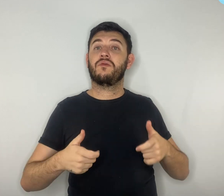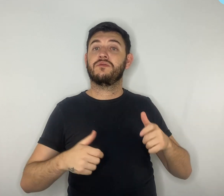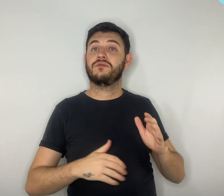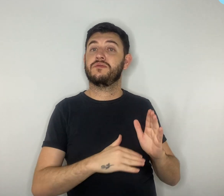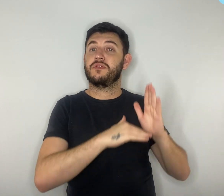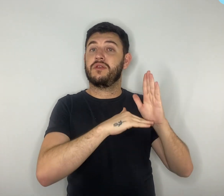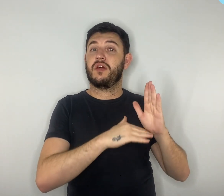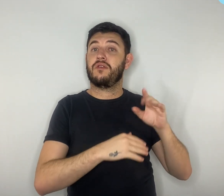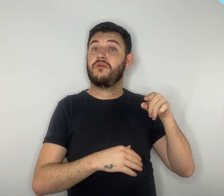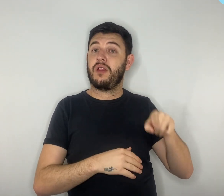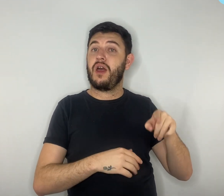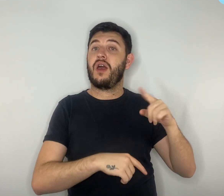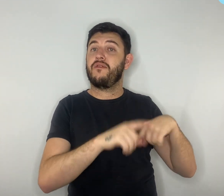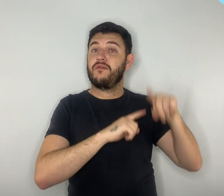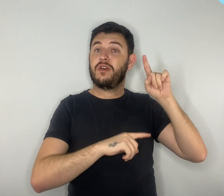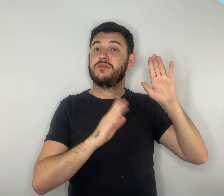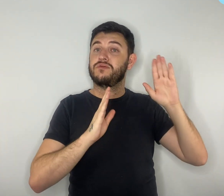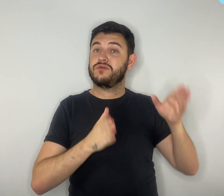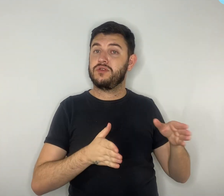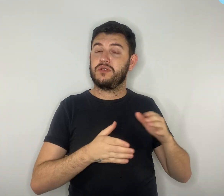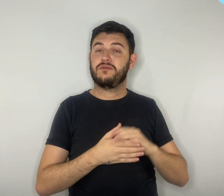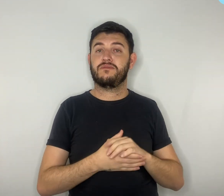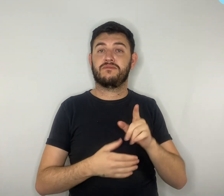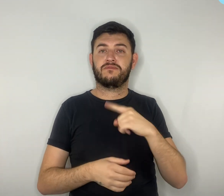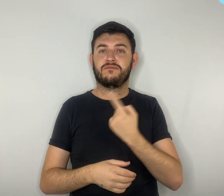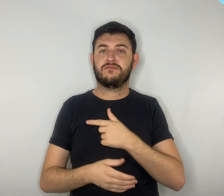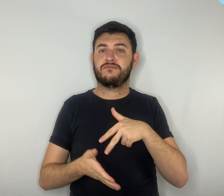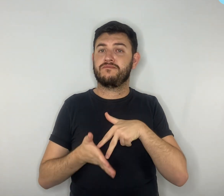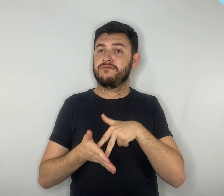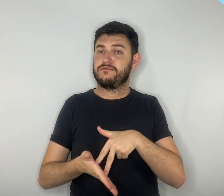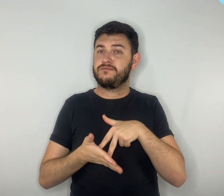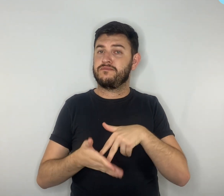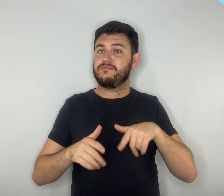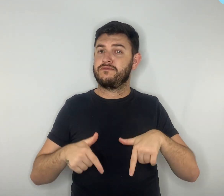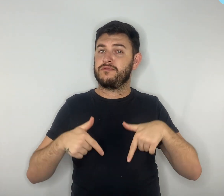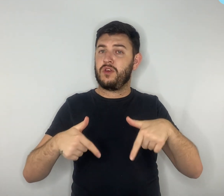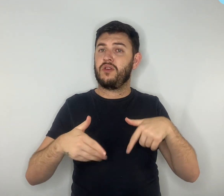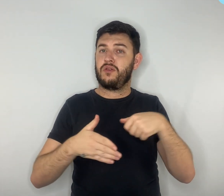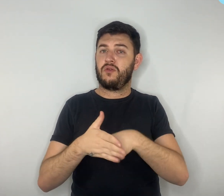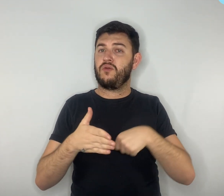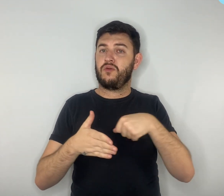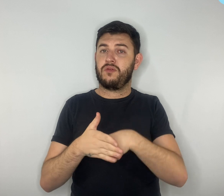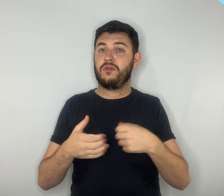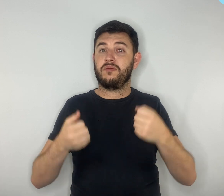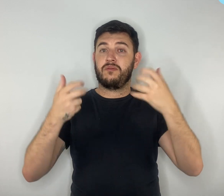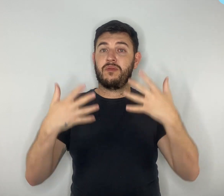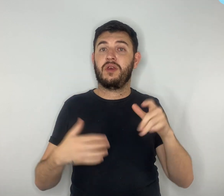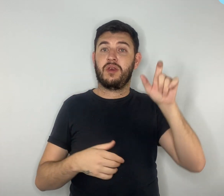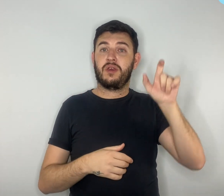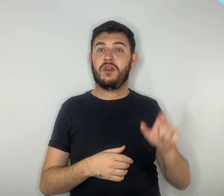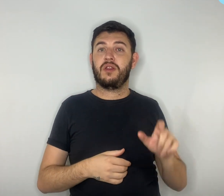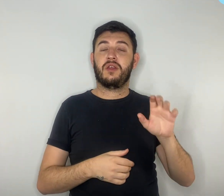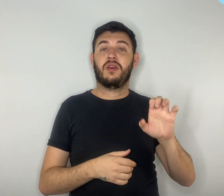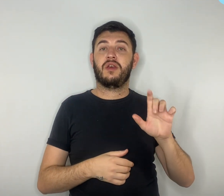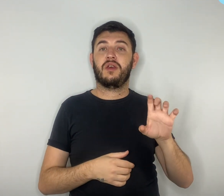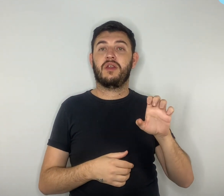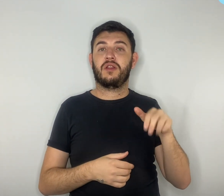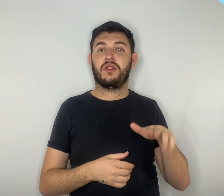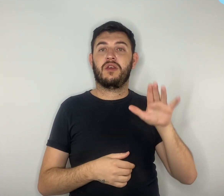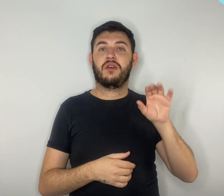mais avanços. Sigamos firmes nas lutas, reforça Heleno. Cerca de 74